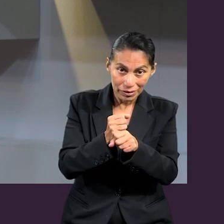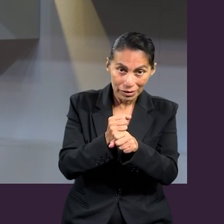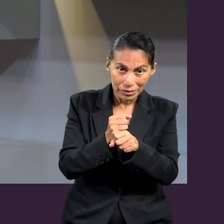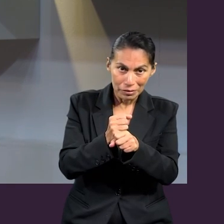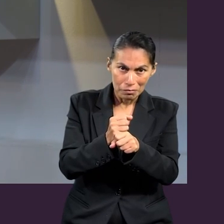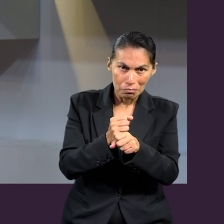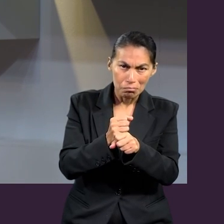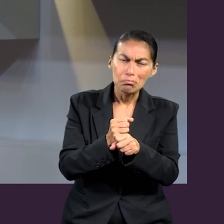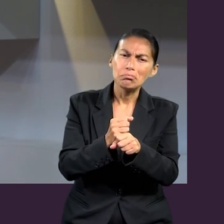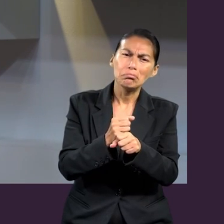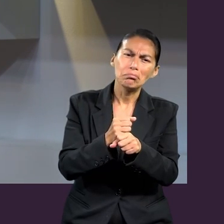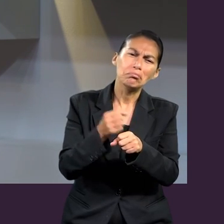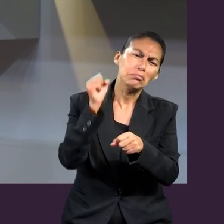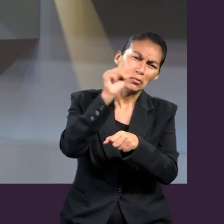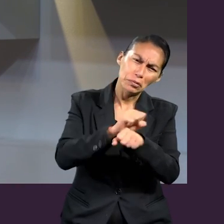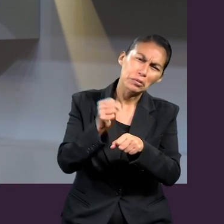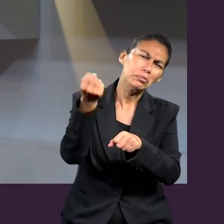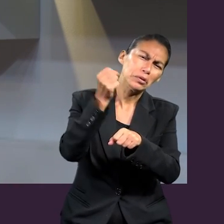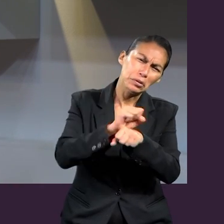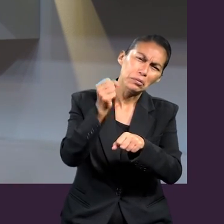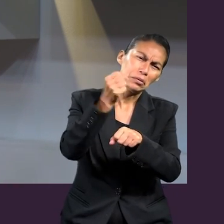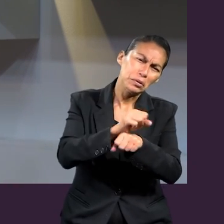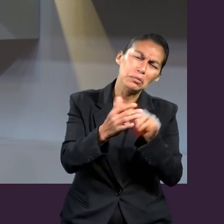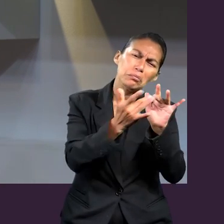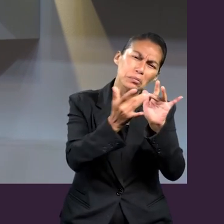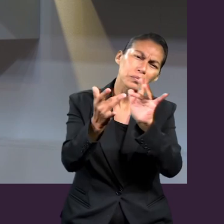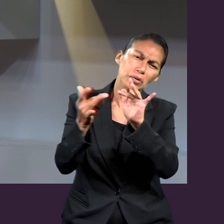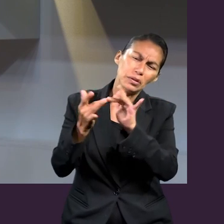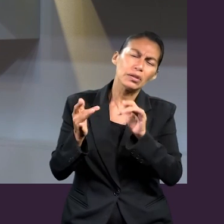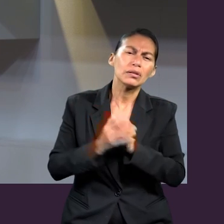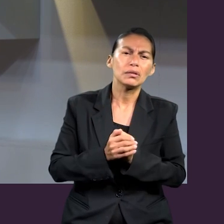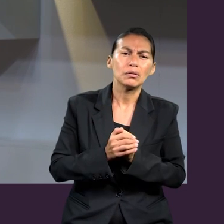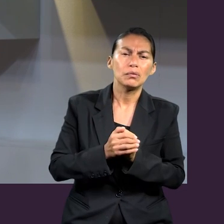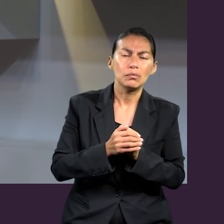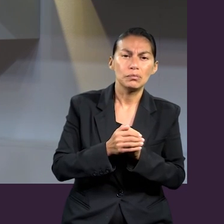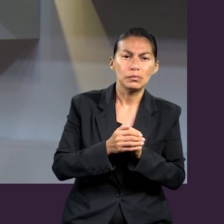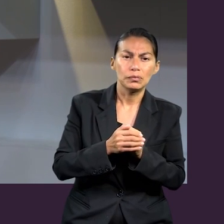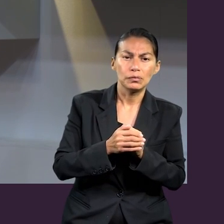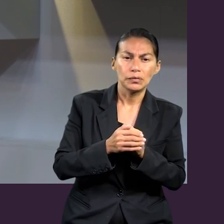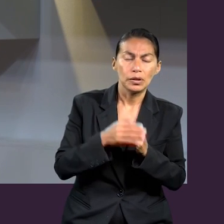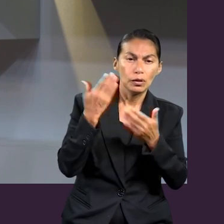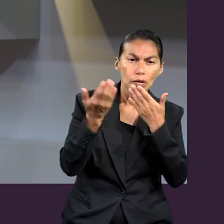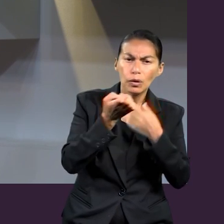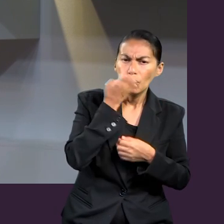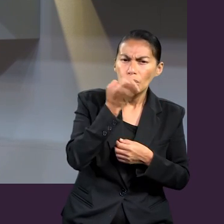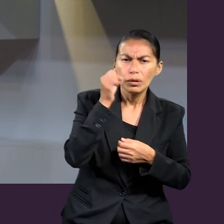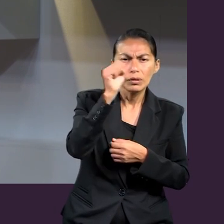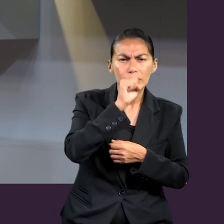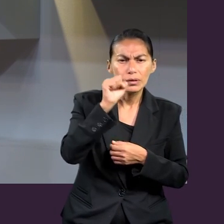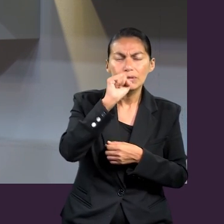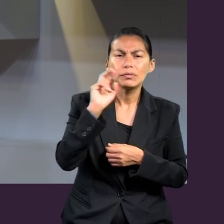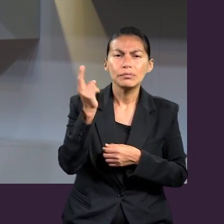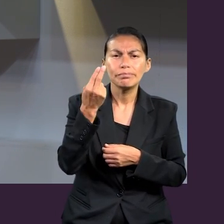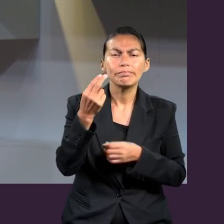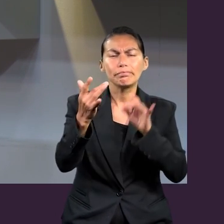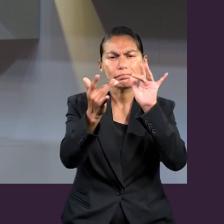invitarles para que se mantengan en sintonía, puedan seguir los programas del repaso de la Escuela Sabática